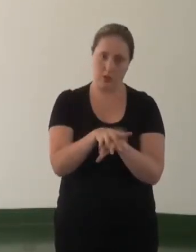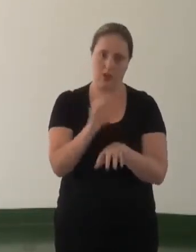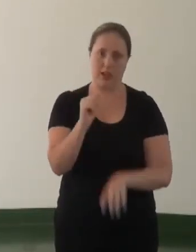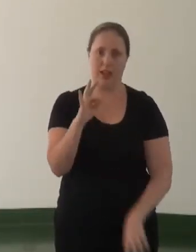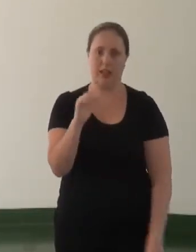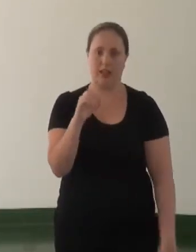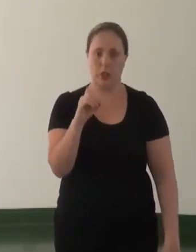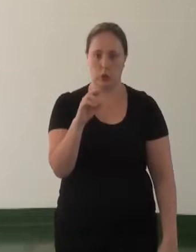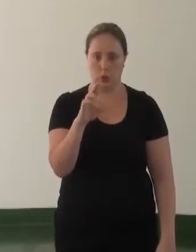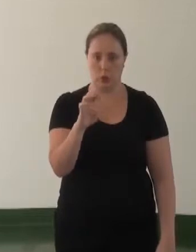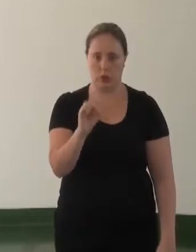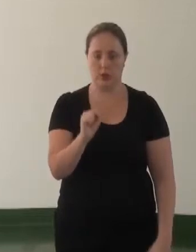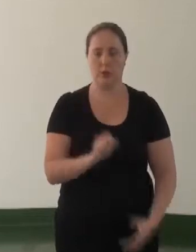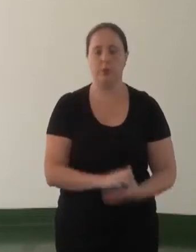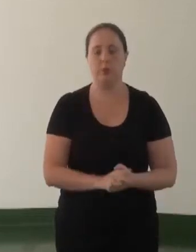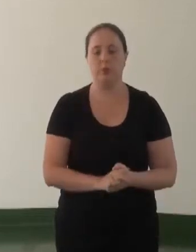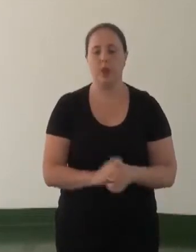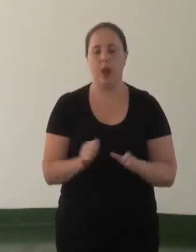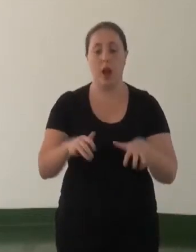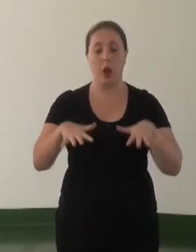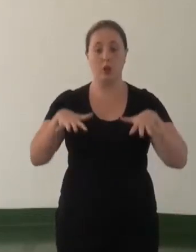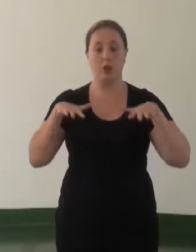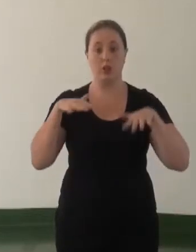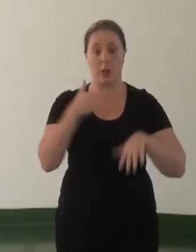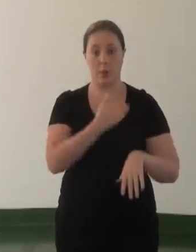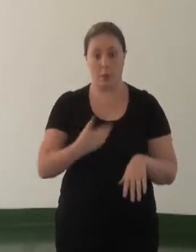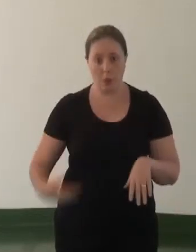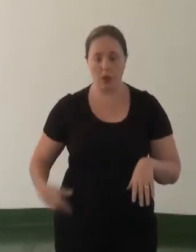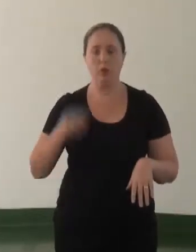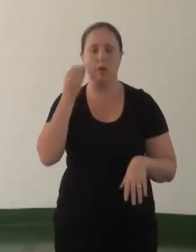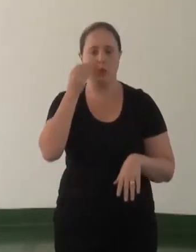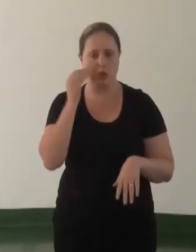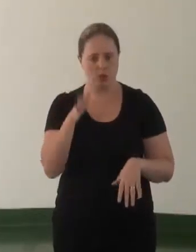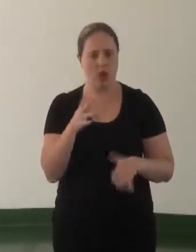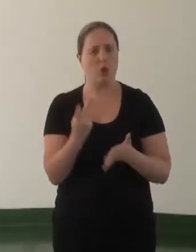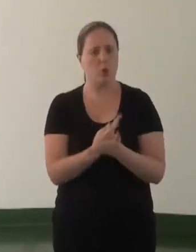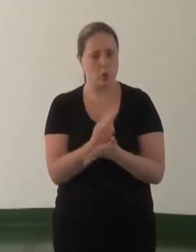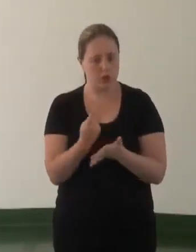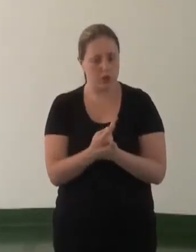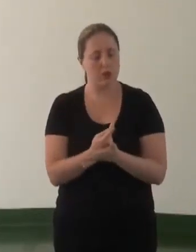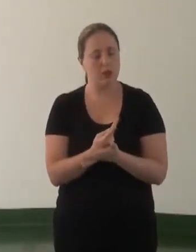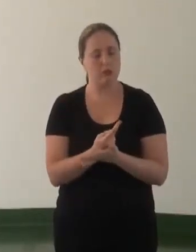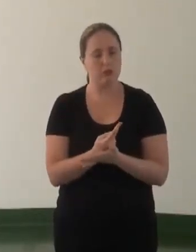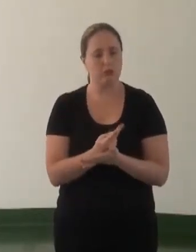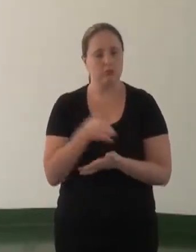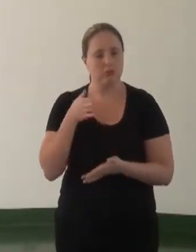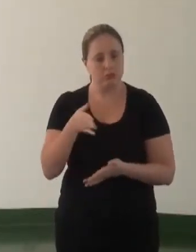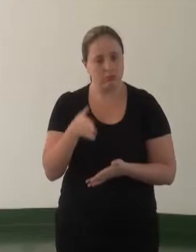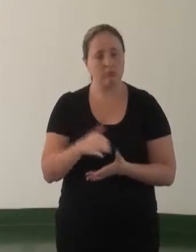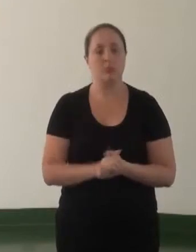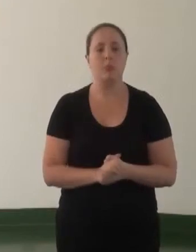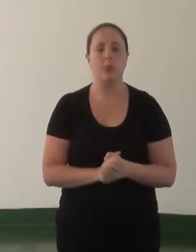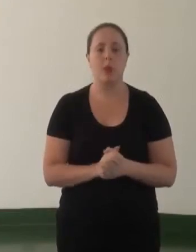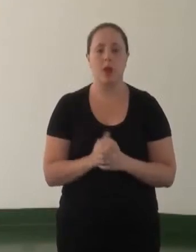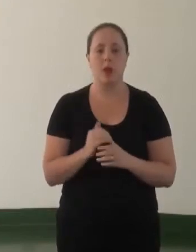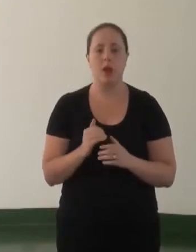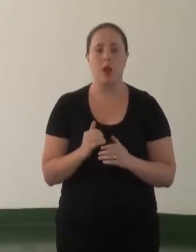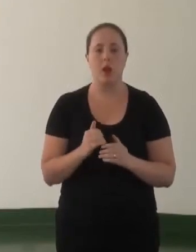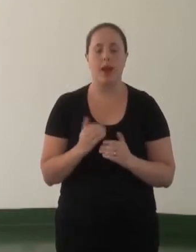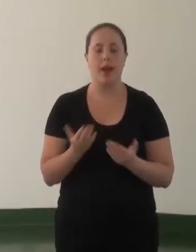catadores. audiências públicas, é uma experiência que já vem acontecendo com muita frequência. Processos de